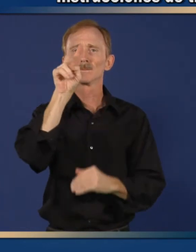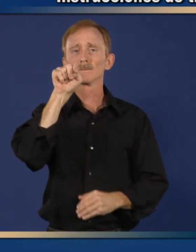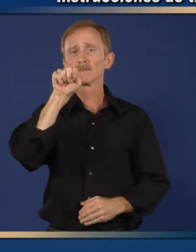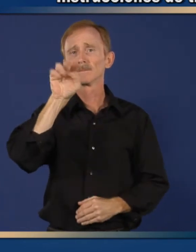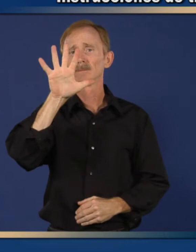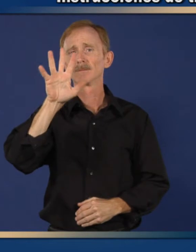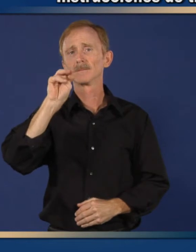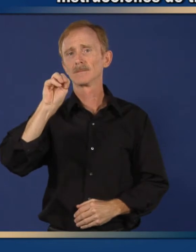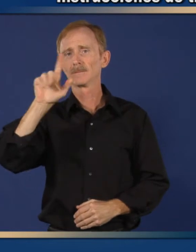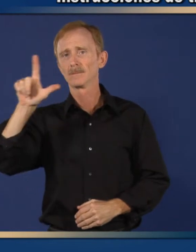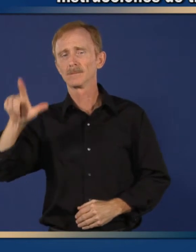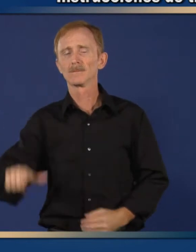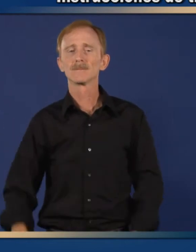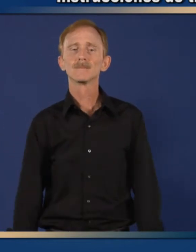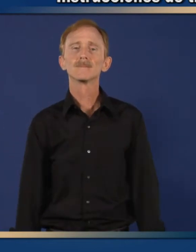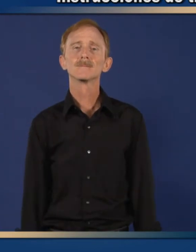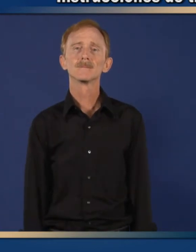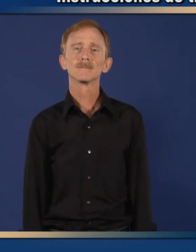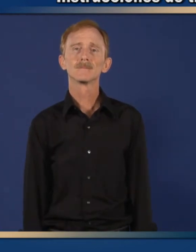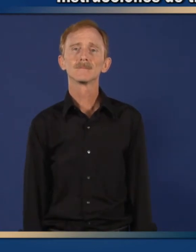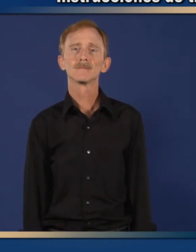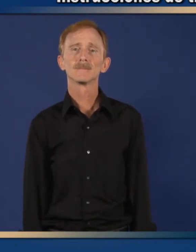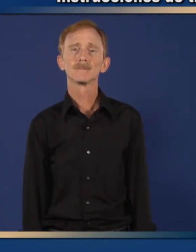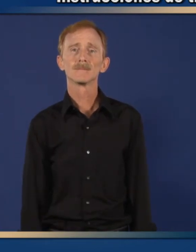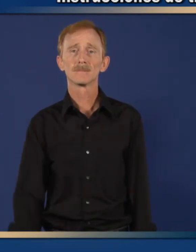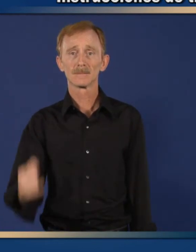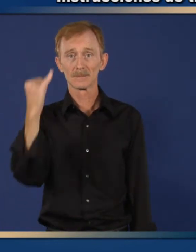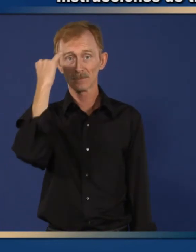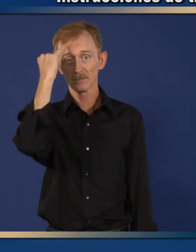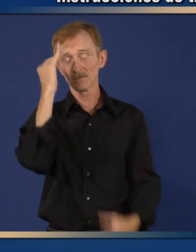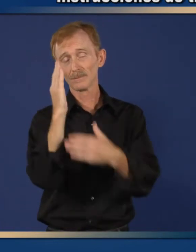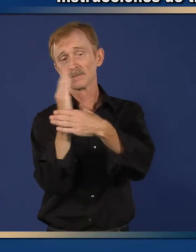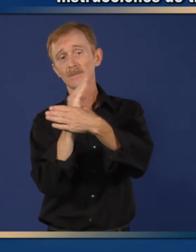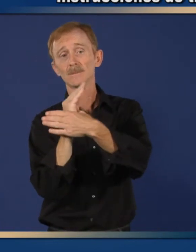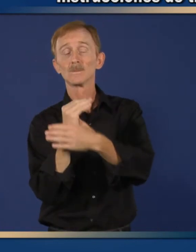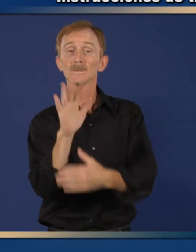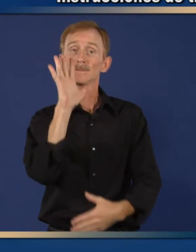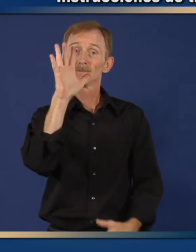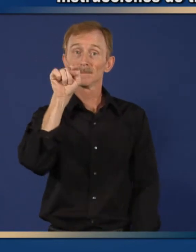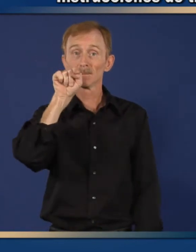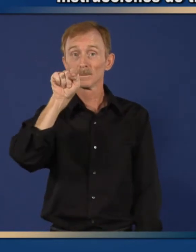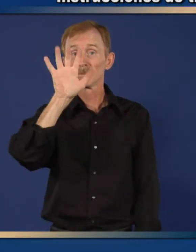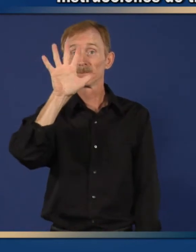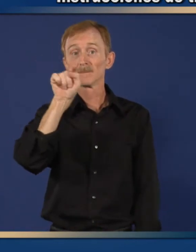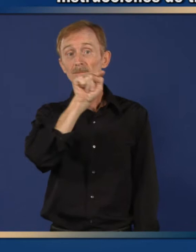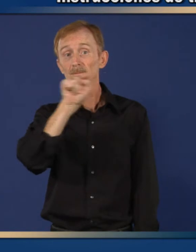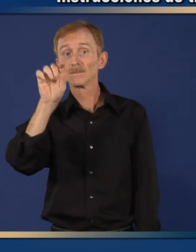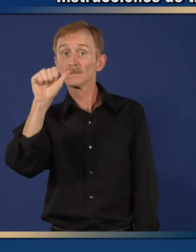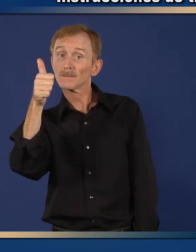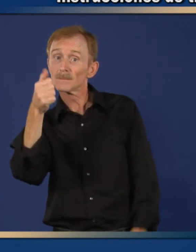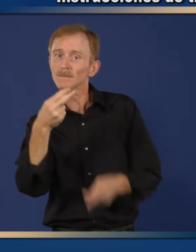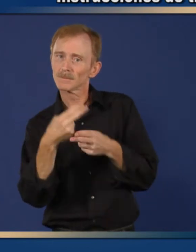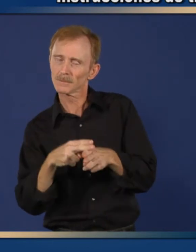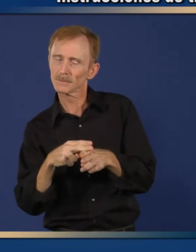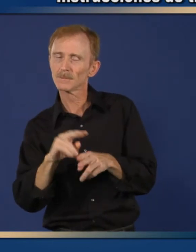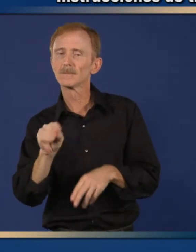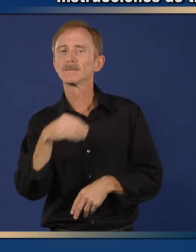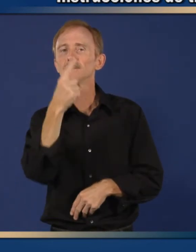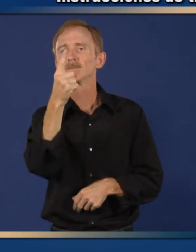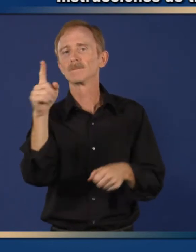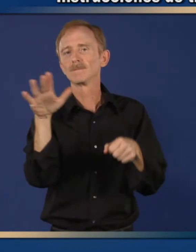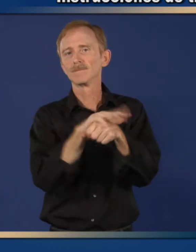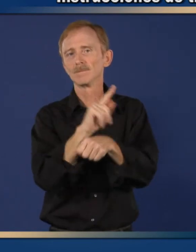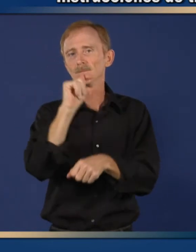.5 mililitros de la mezcla de ciprofloxacin. Si el niño pesa de 5.5 a 10 libras,